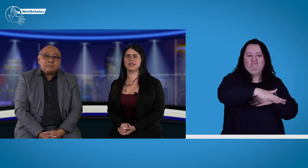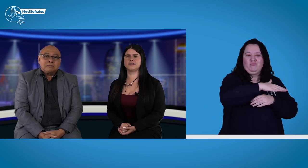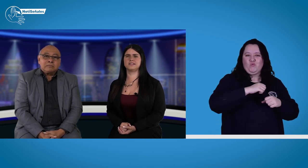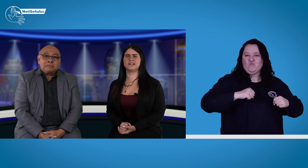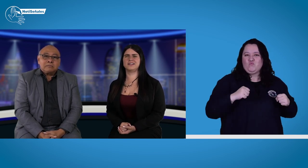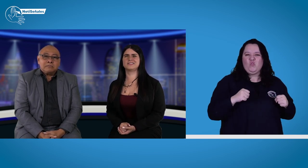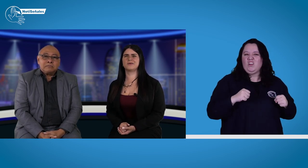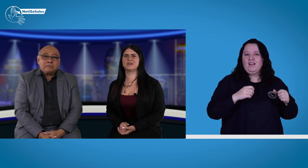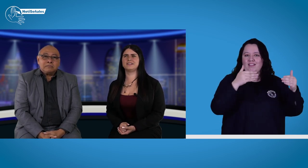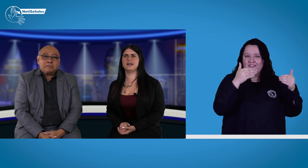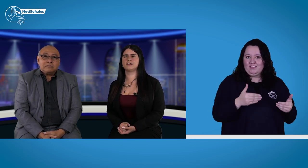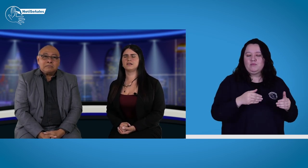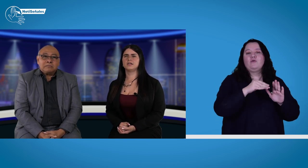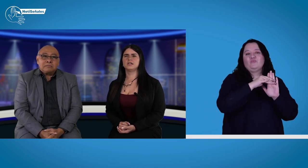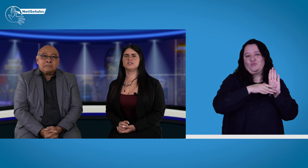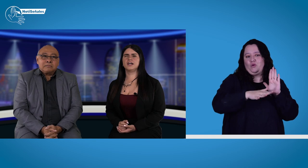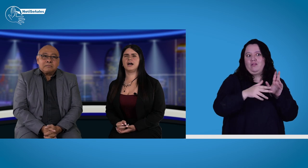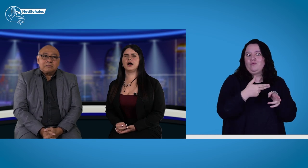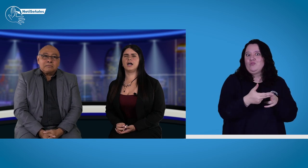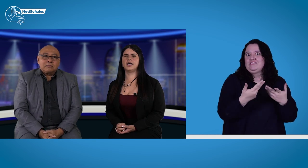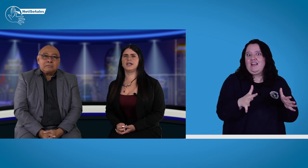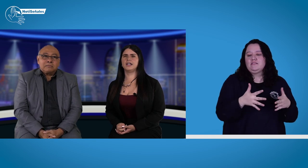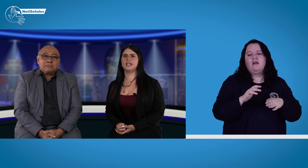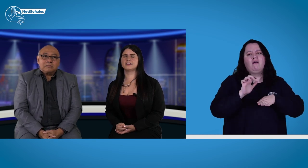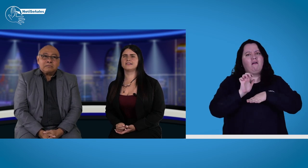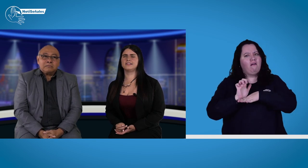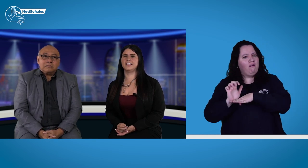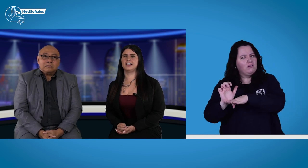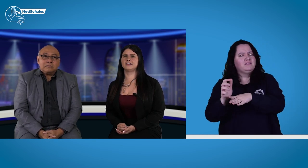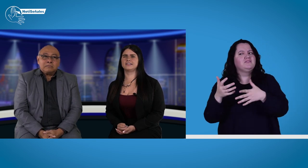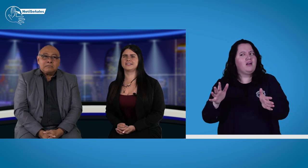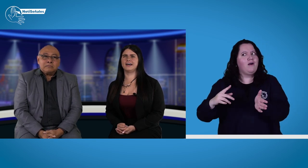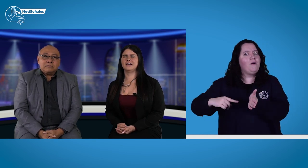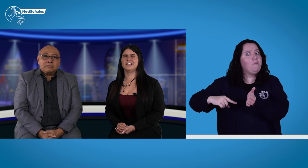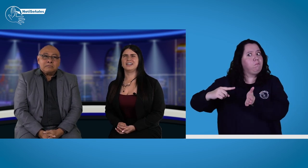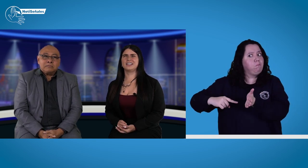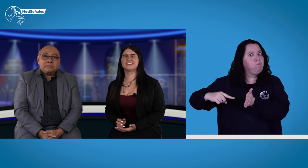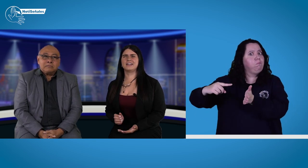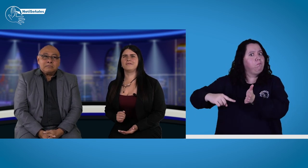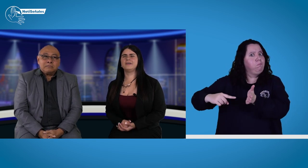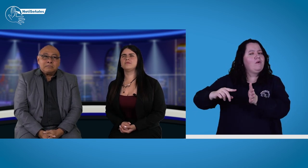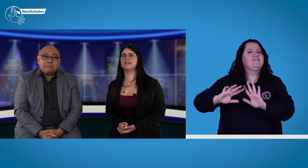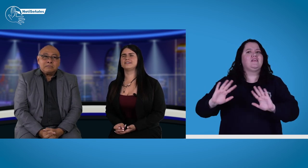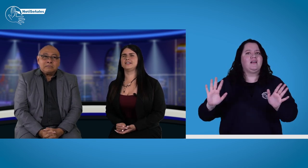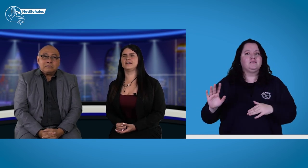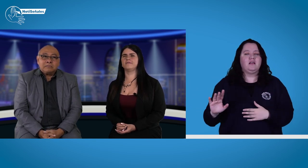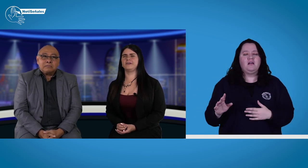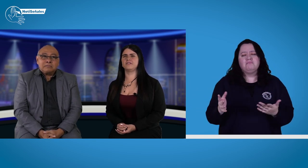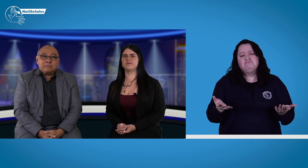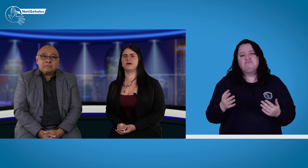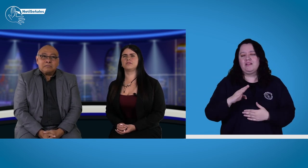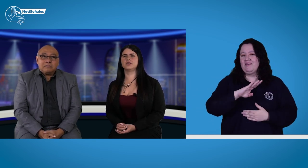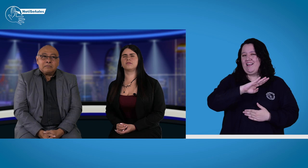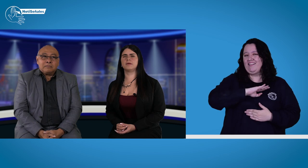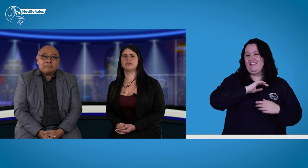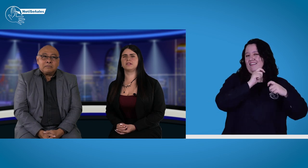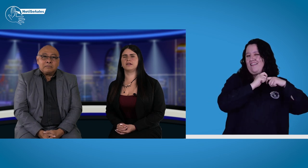distrital de discapacidad, ya las entidades están en firmas y firmamos seguramente